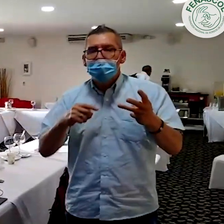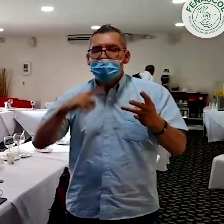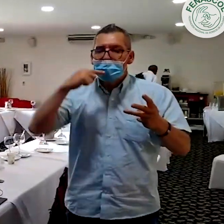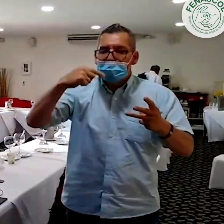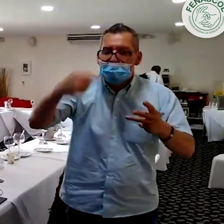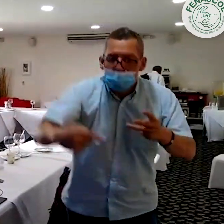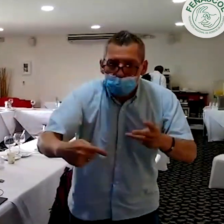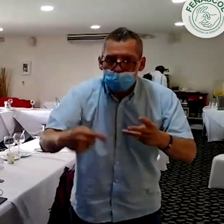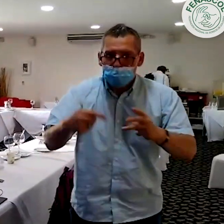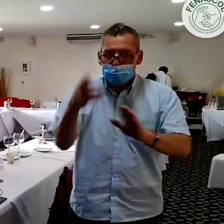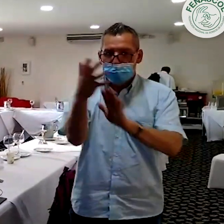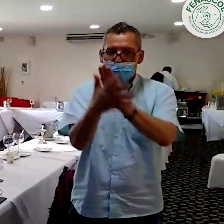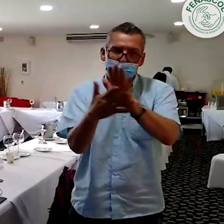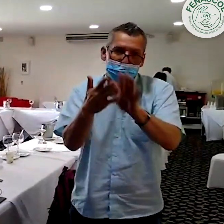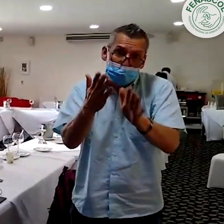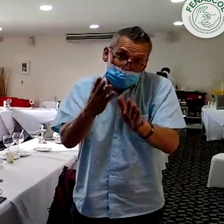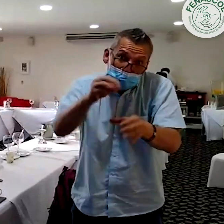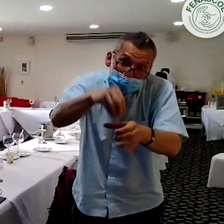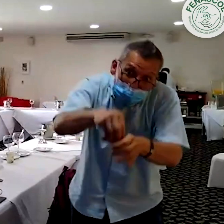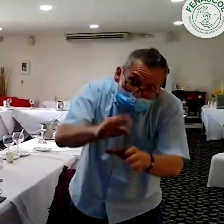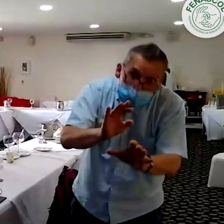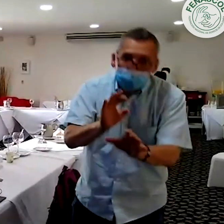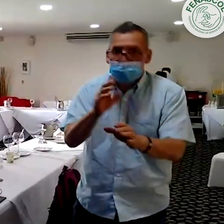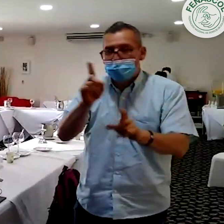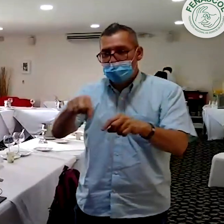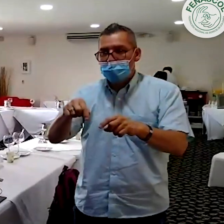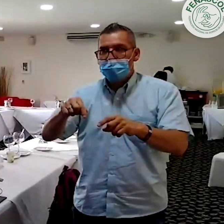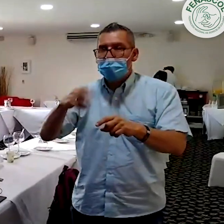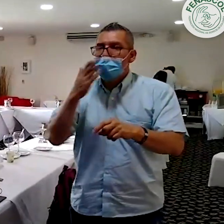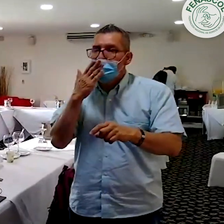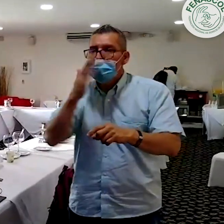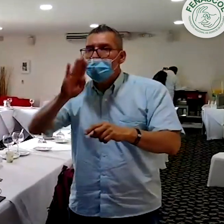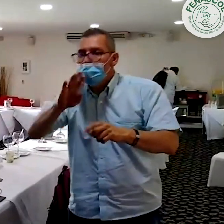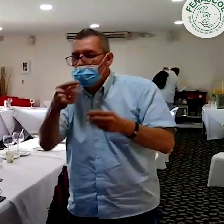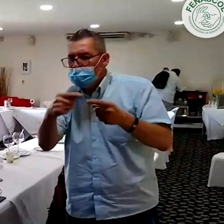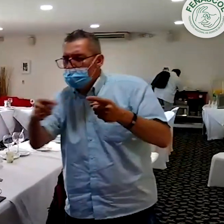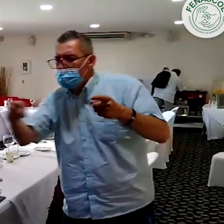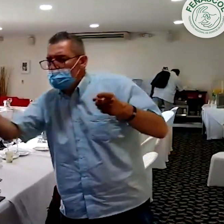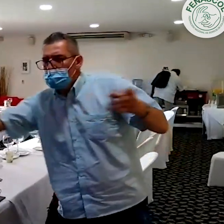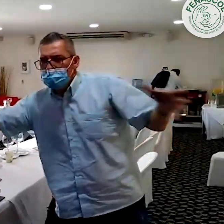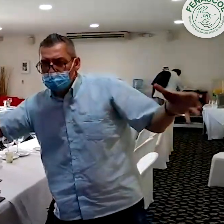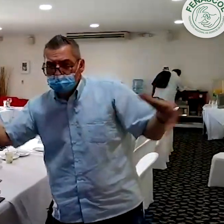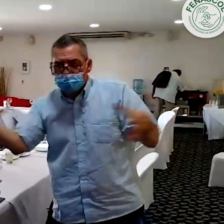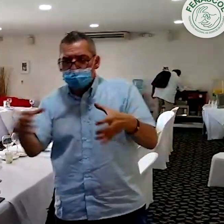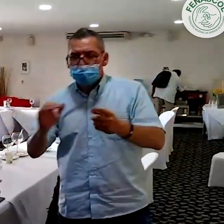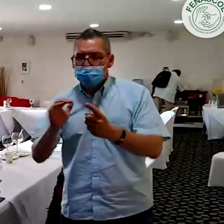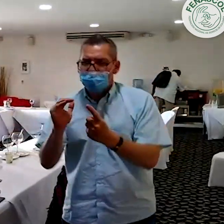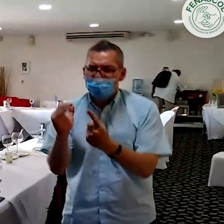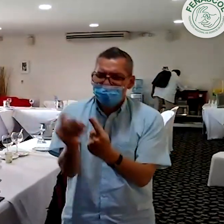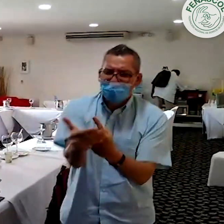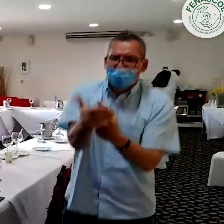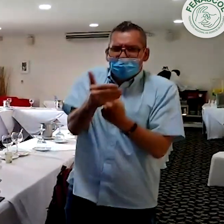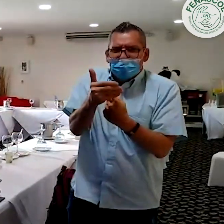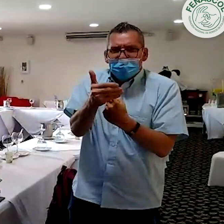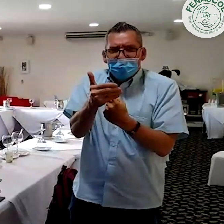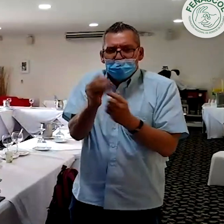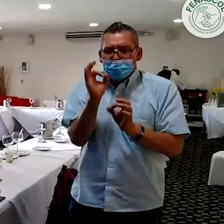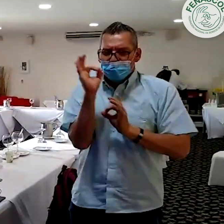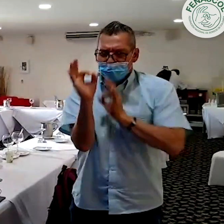lenguas, donde posiblemente la lengua de señas haga parte, al igual que las diferentes lenguas de los grupos